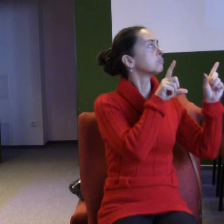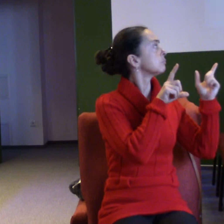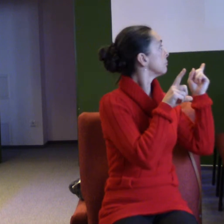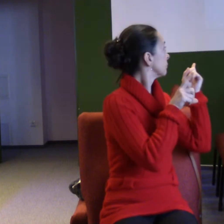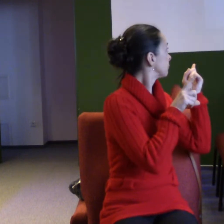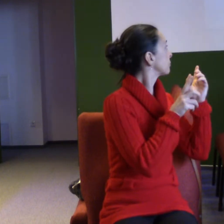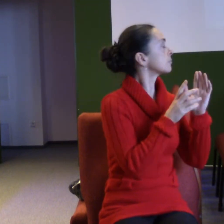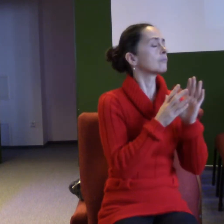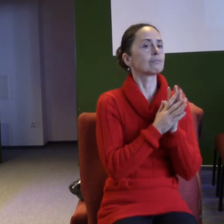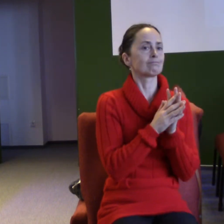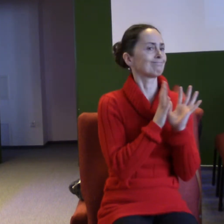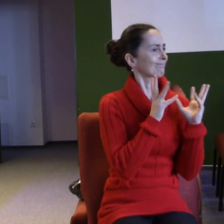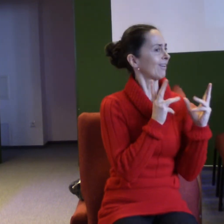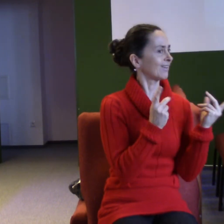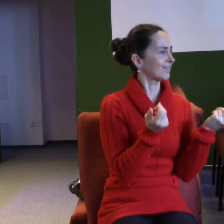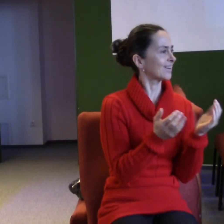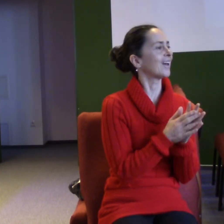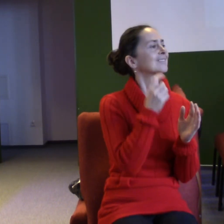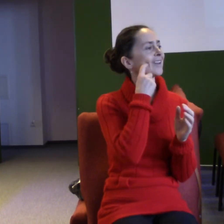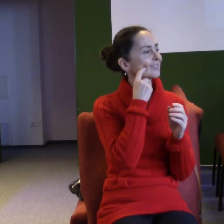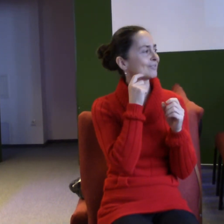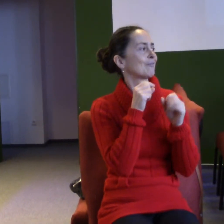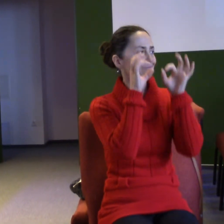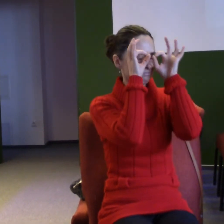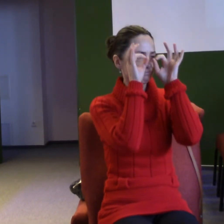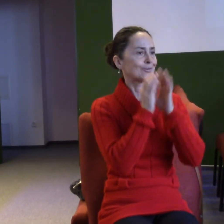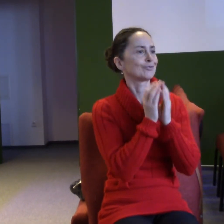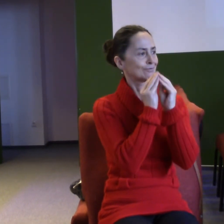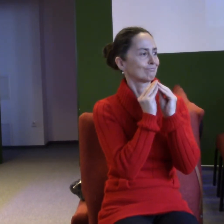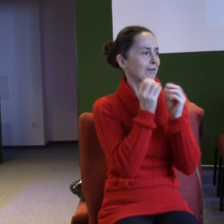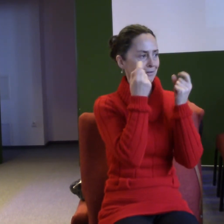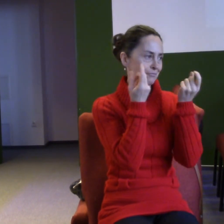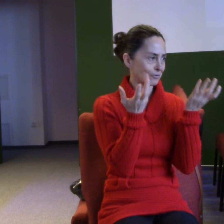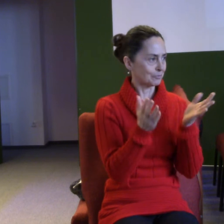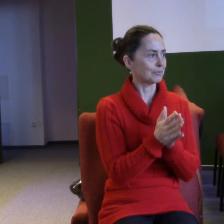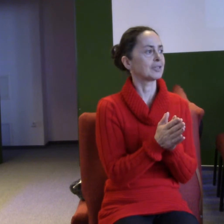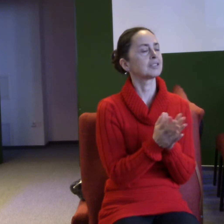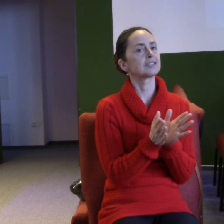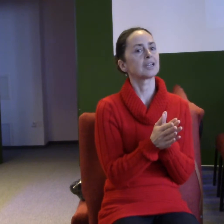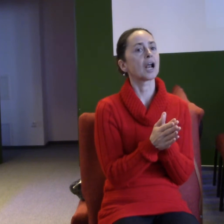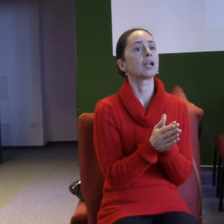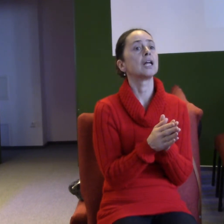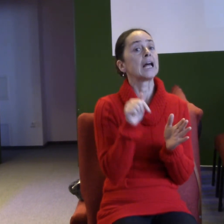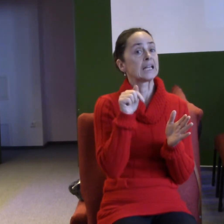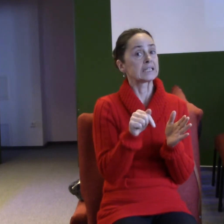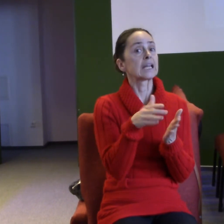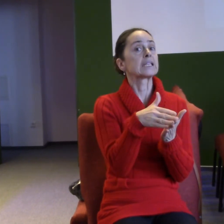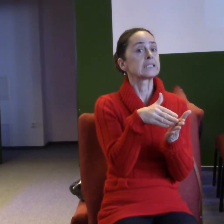Váš číslo dvě vymyslel a vyrobil, tak zjistíte, že jsme na začátku takové krátké série,